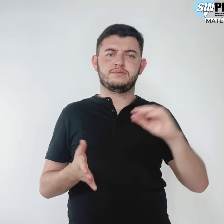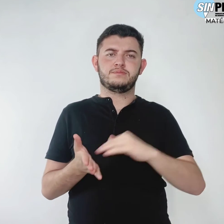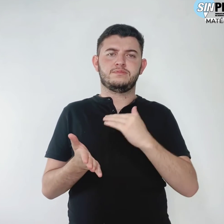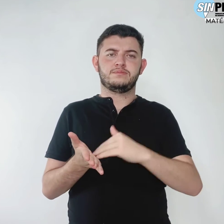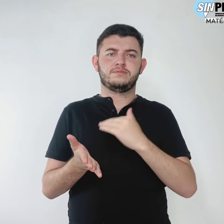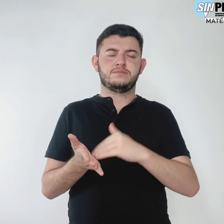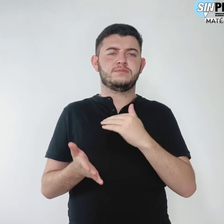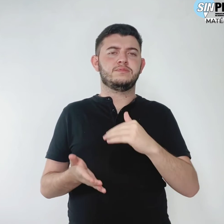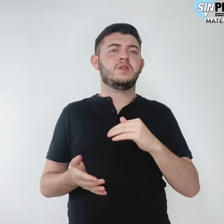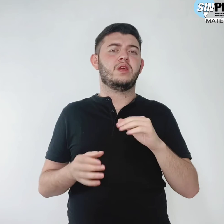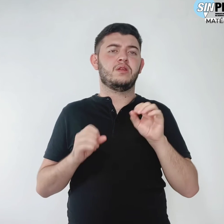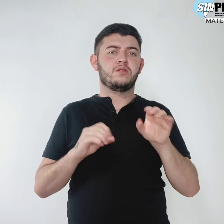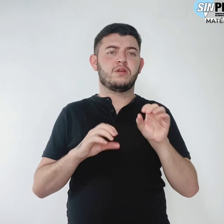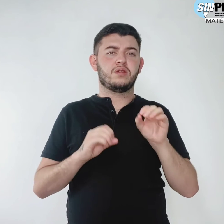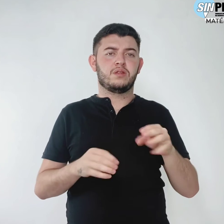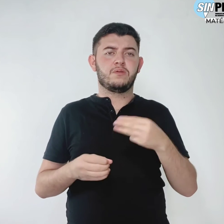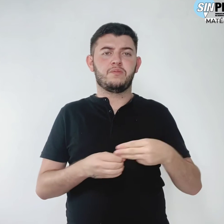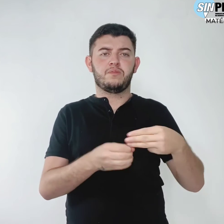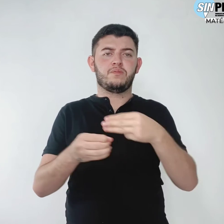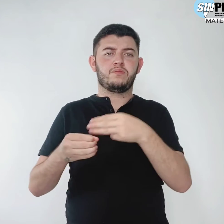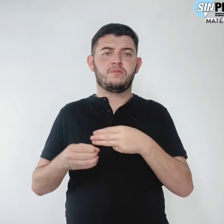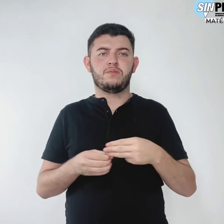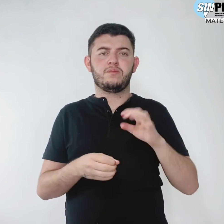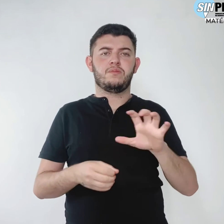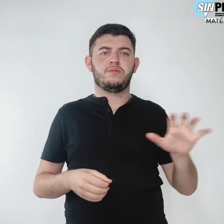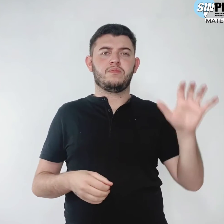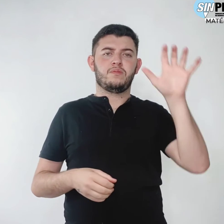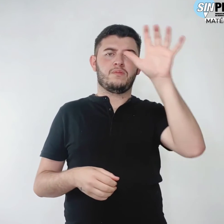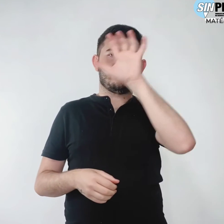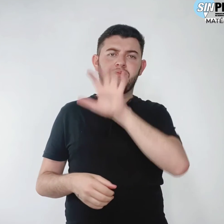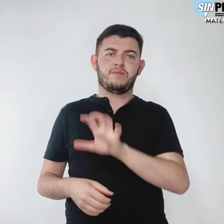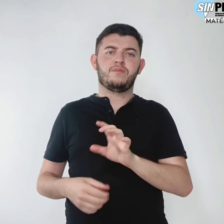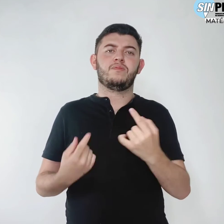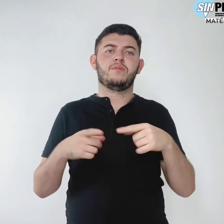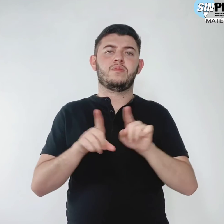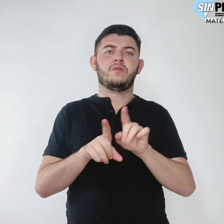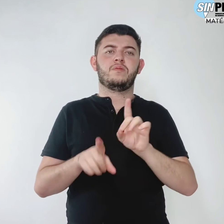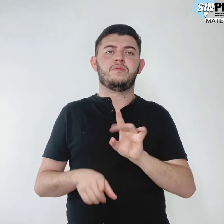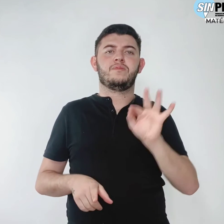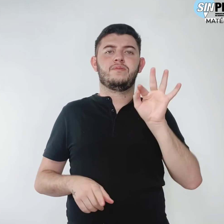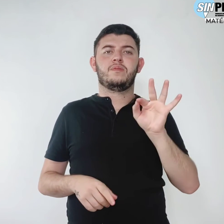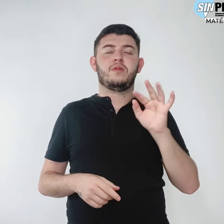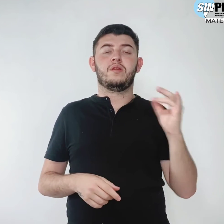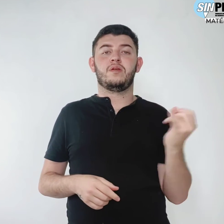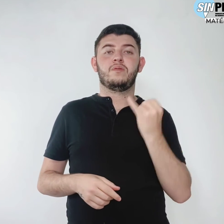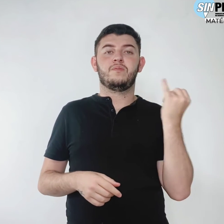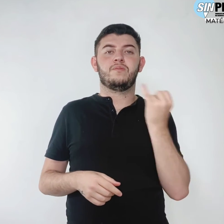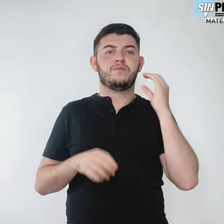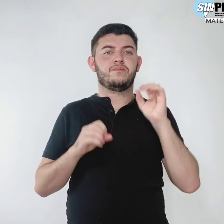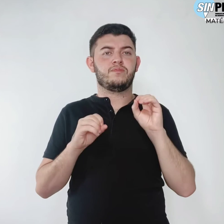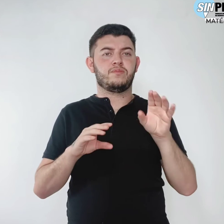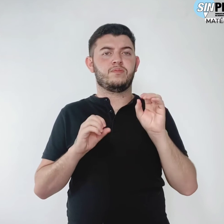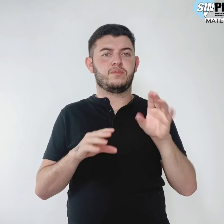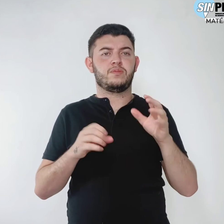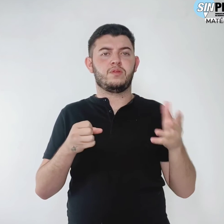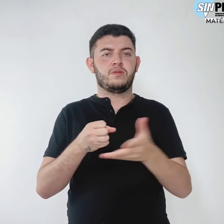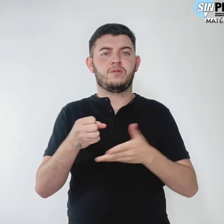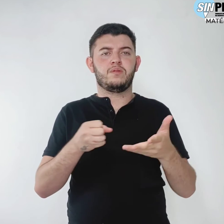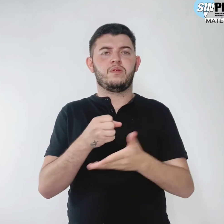educação municipal, estadual, distrital, sobre a importância da educação básica